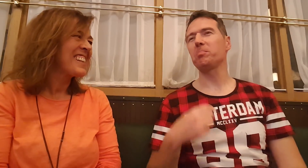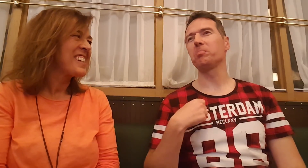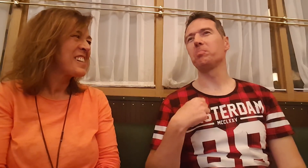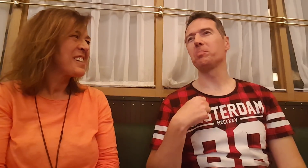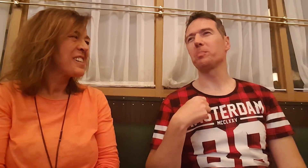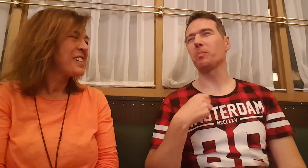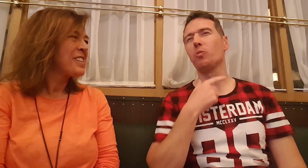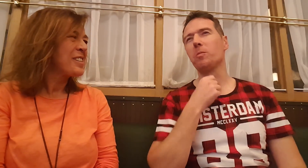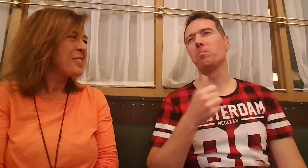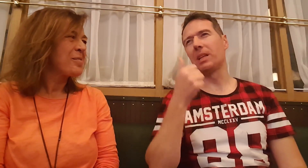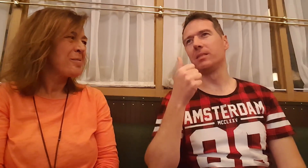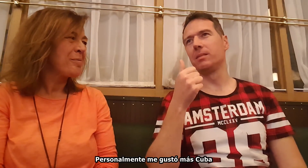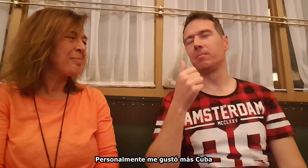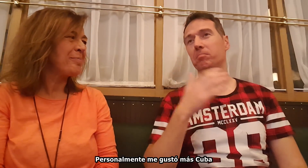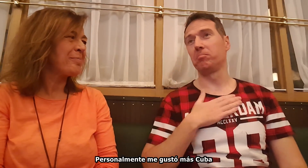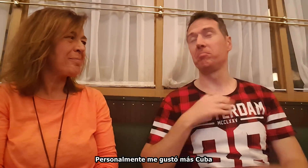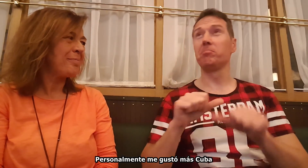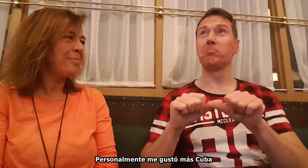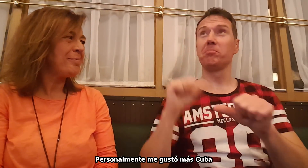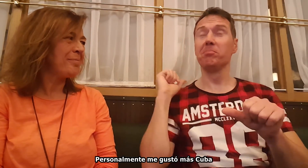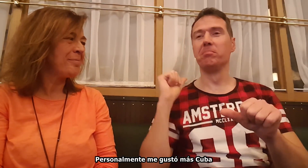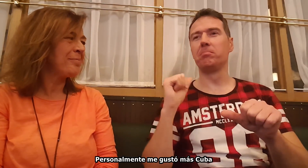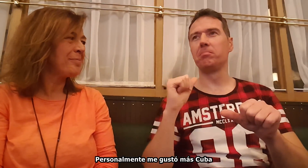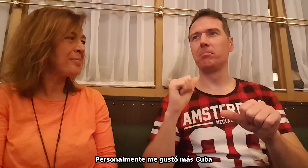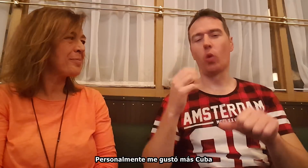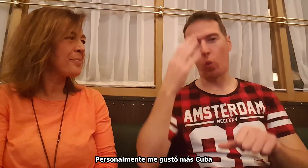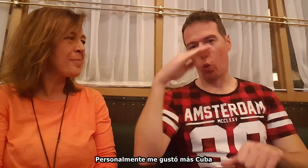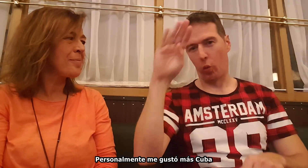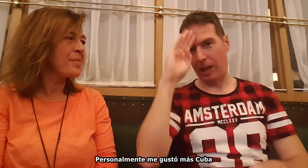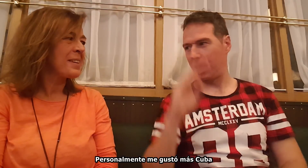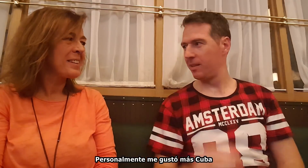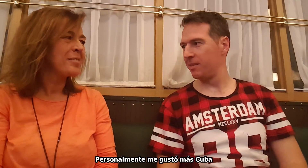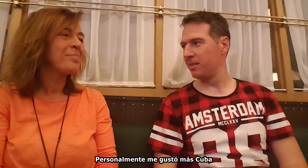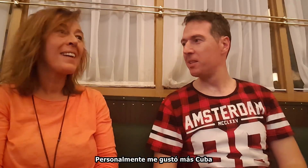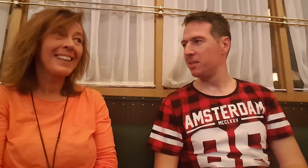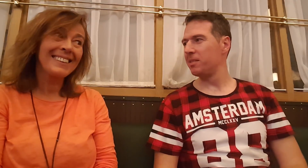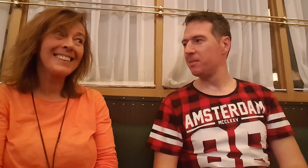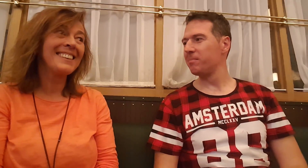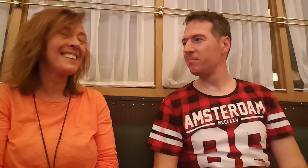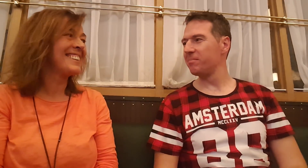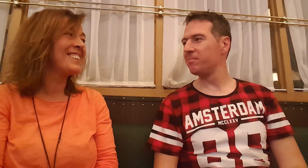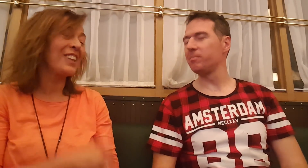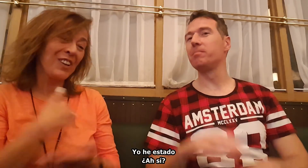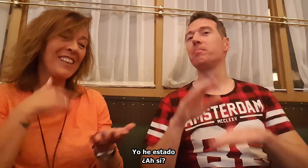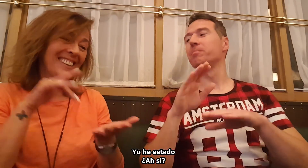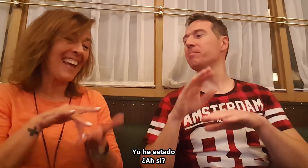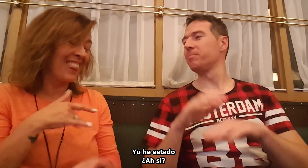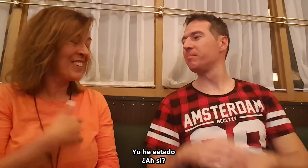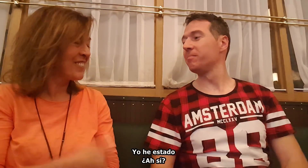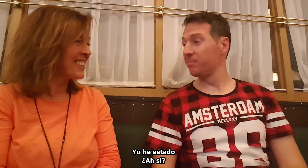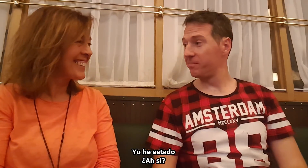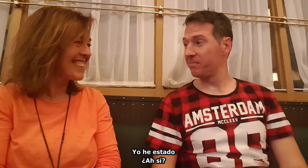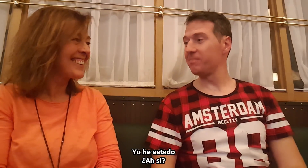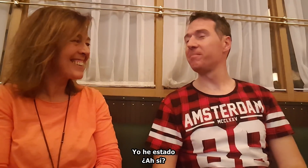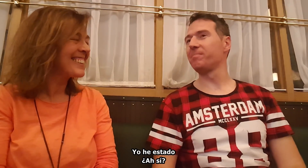Personalmente me gustó más Cuba. Yo he estado así